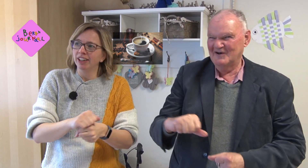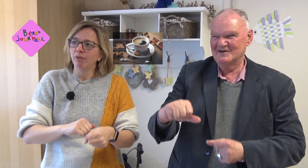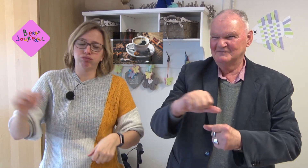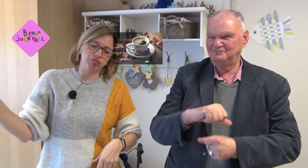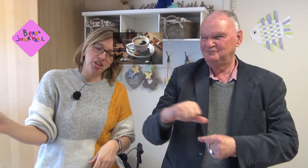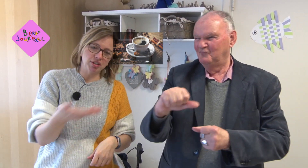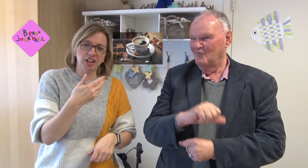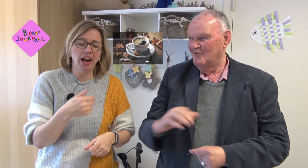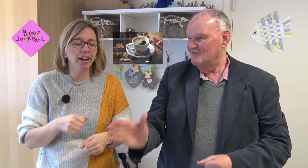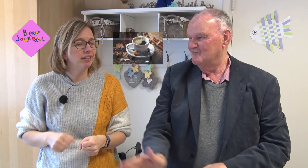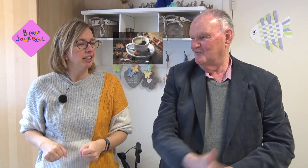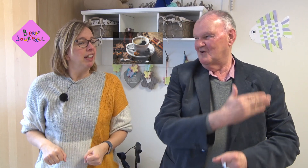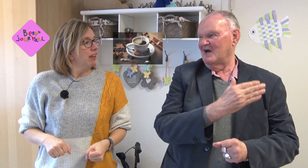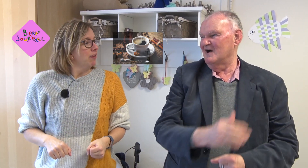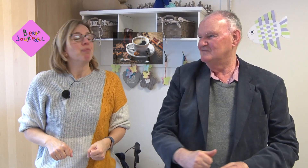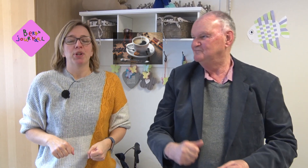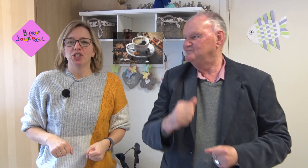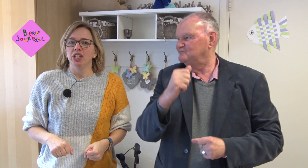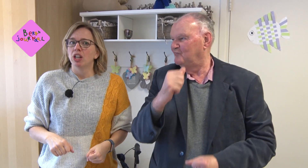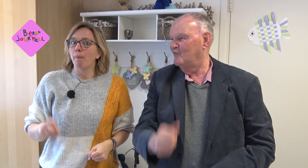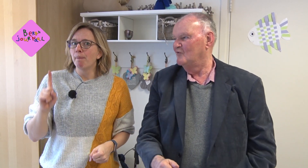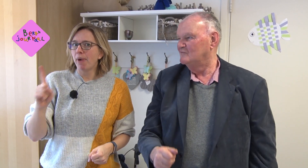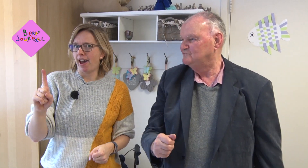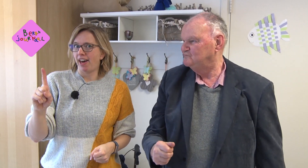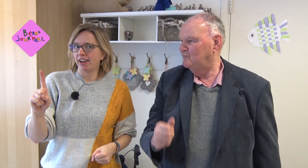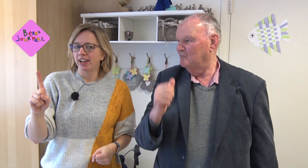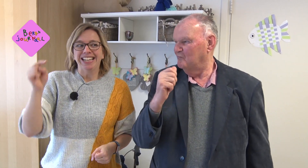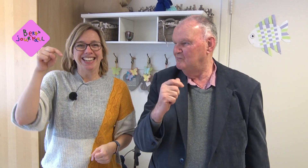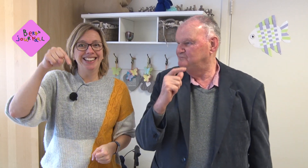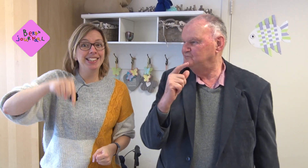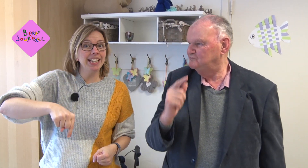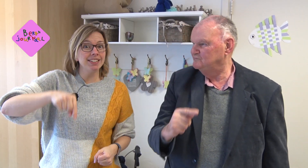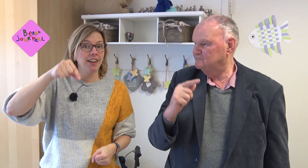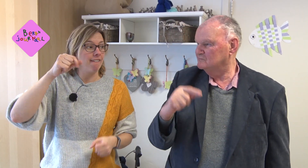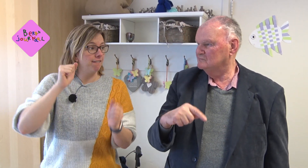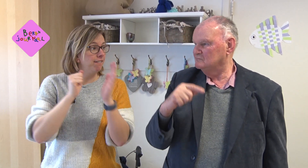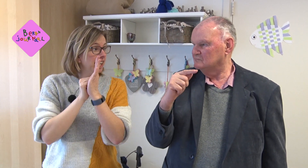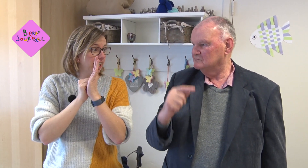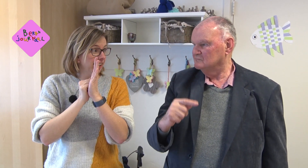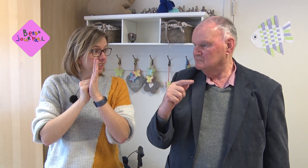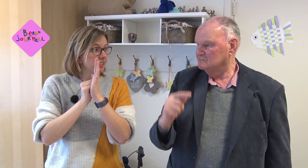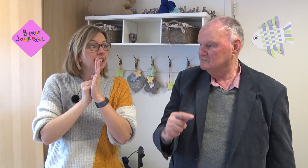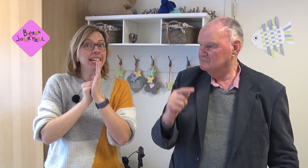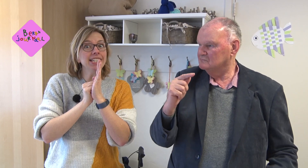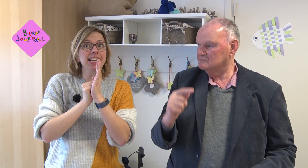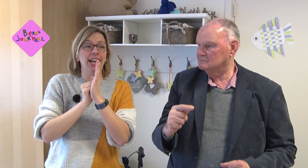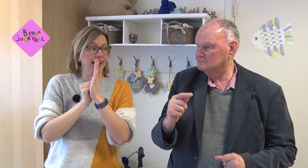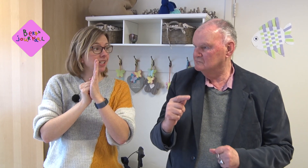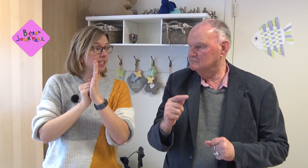dus als we verklaar precies maar dit weekend is het